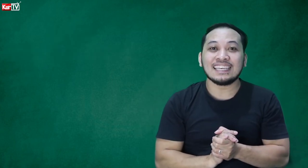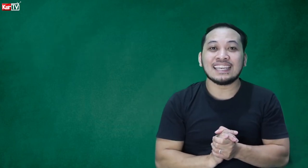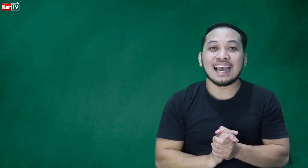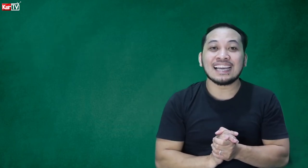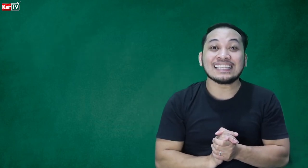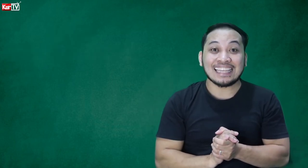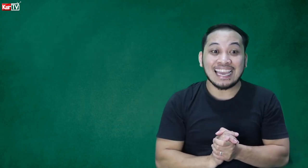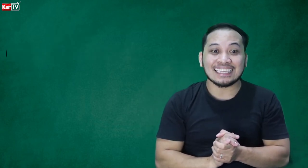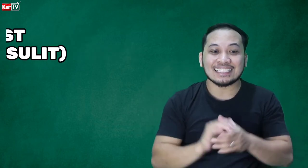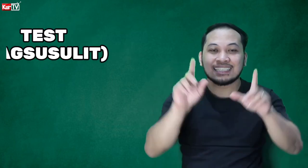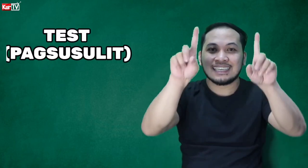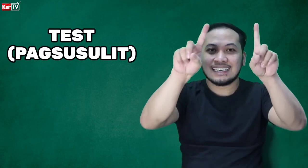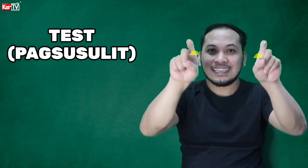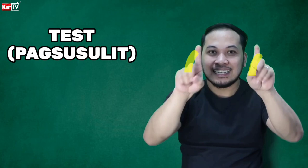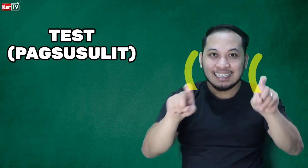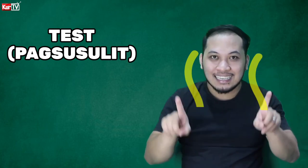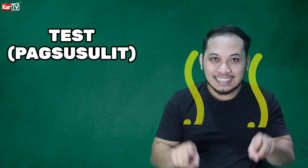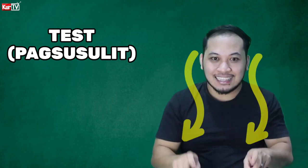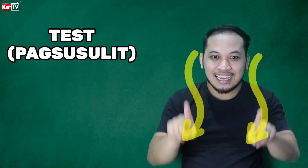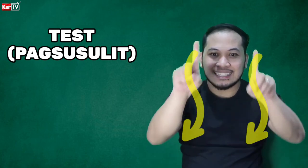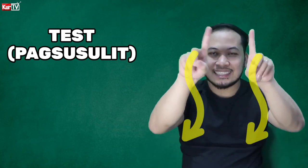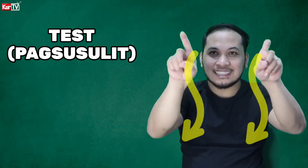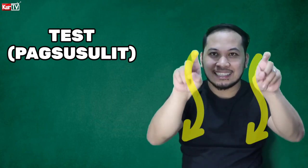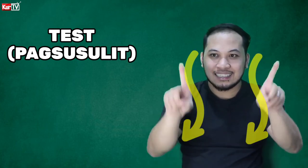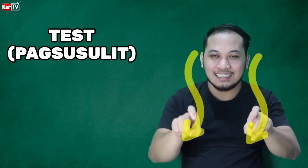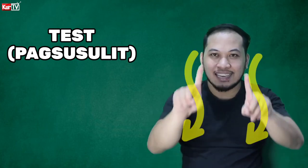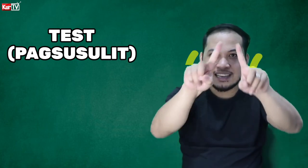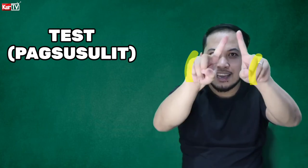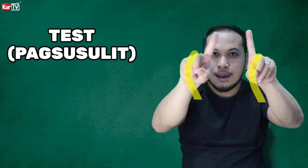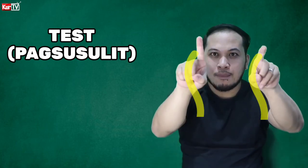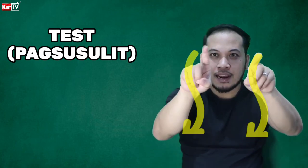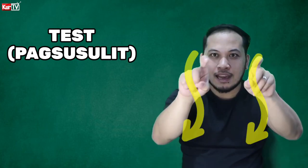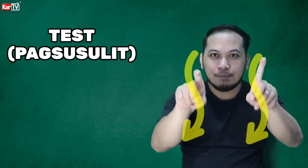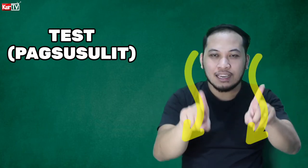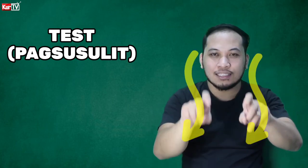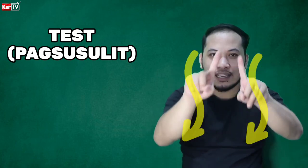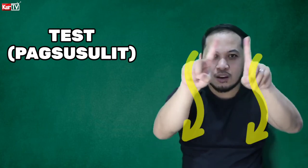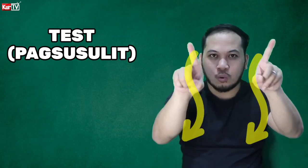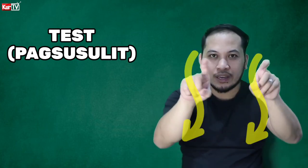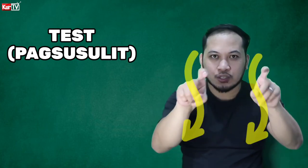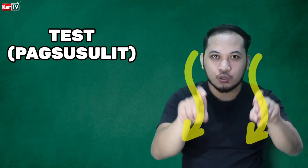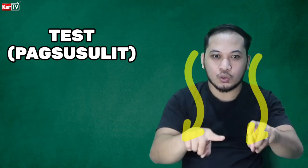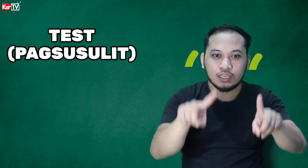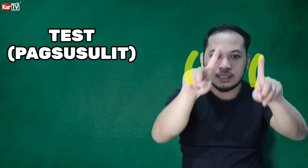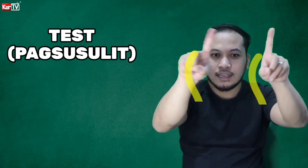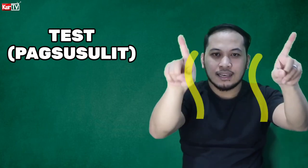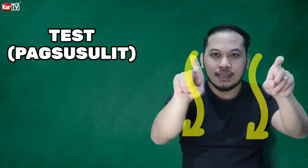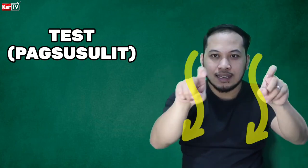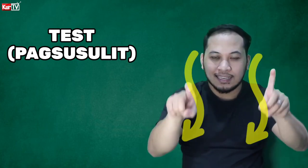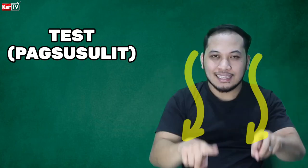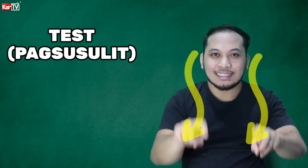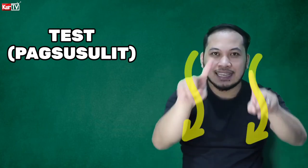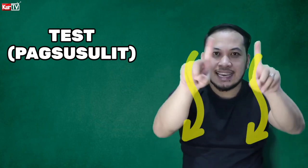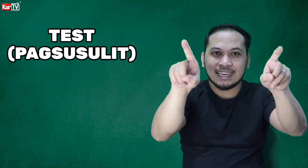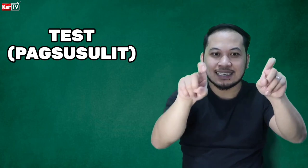ng test. Test. Ayan. Marami kasi yung questions. Test.